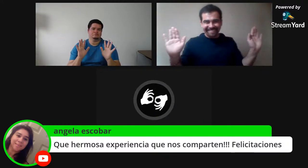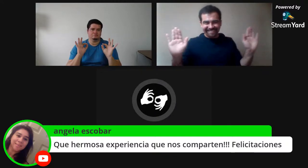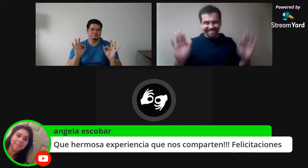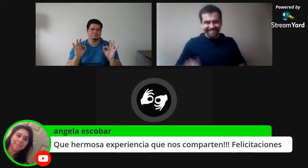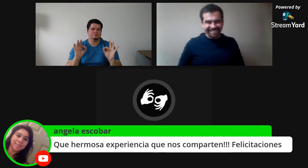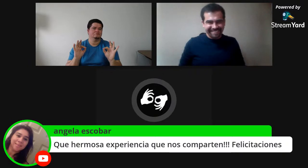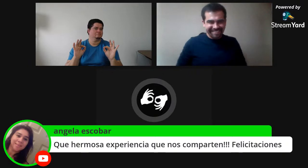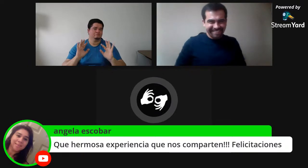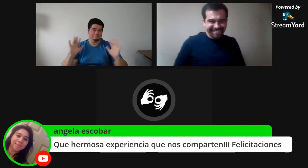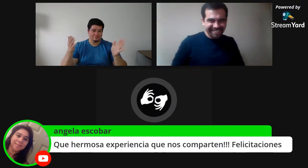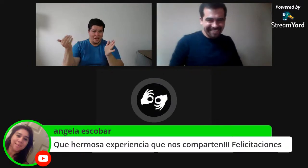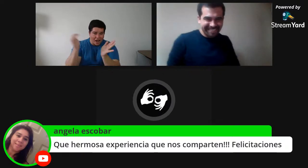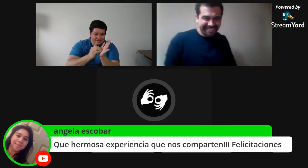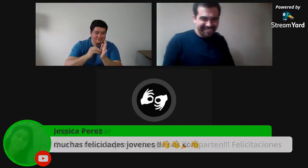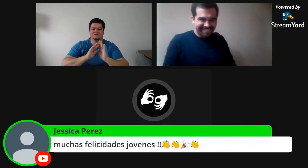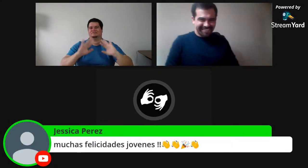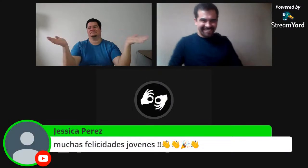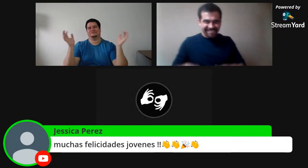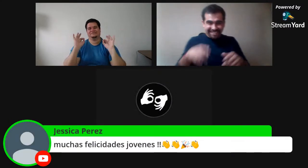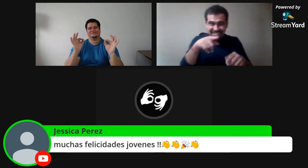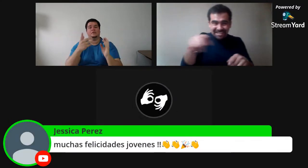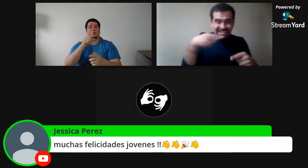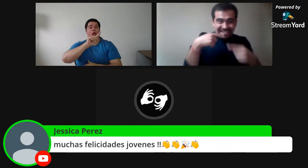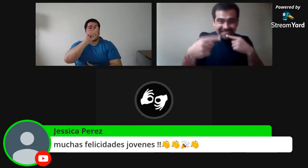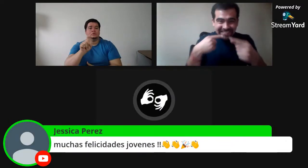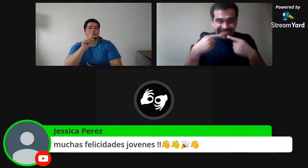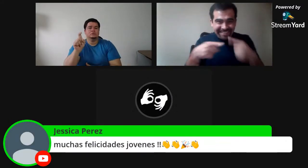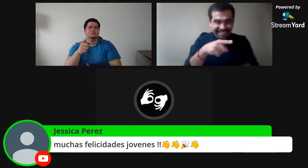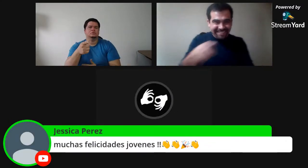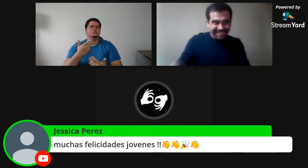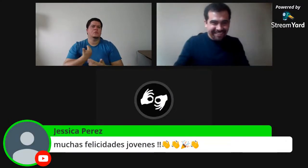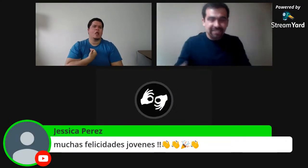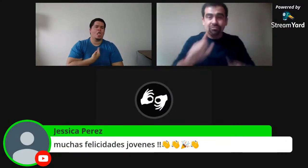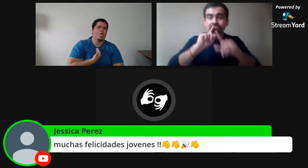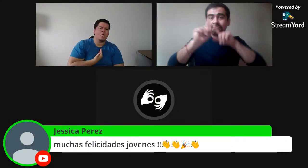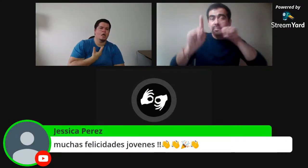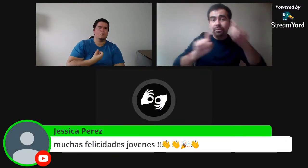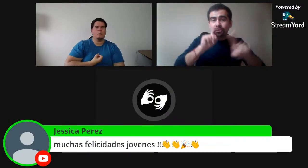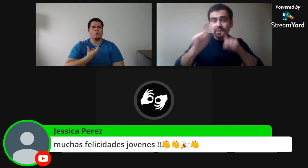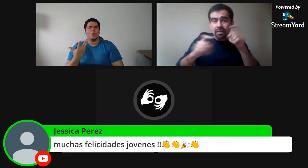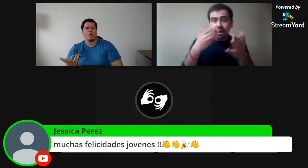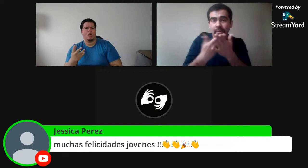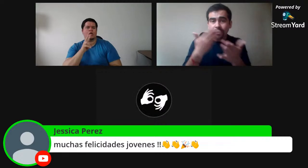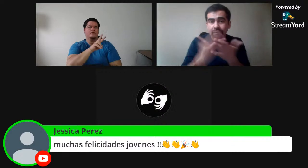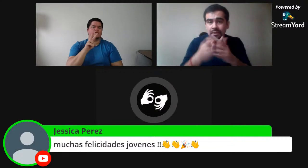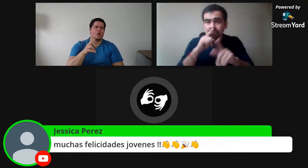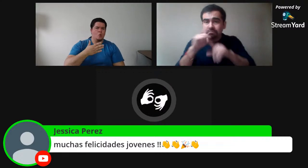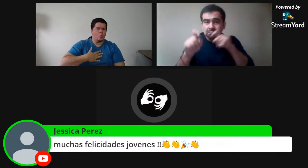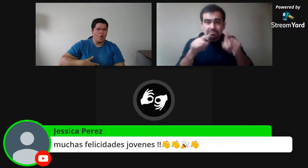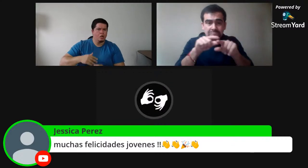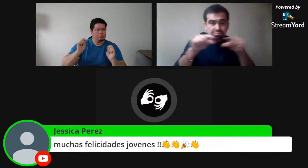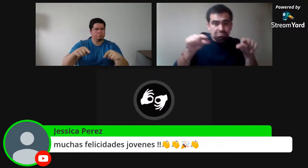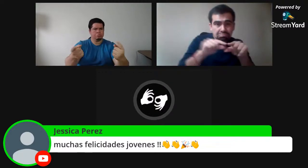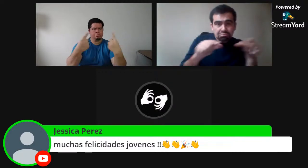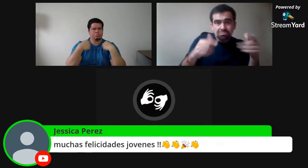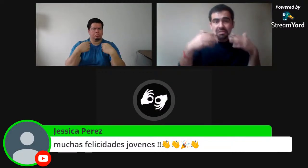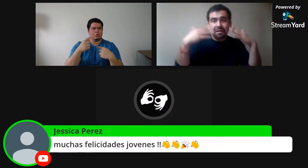¿Quieres algo más o ya nos detenemos acá? Terminamos. No, terminemos acá. No sé, a lo mejor si tienen alguna pregunta para que